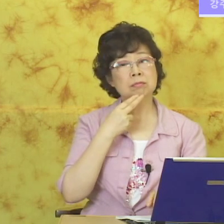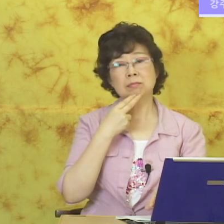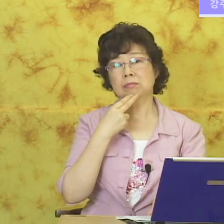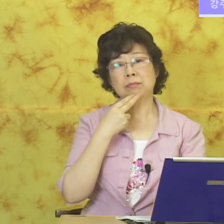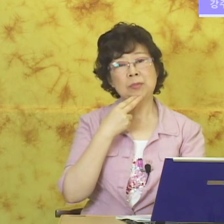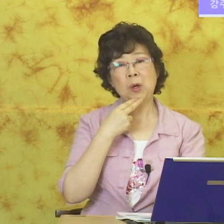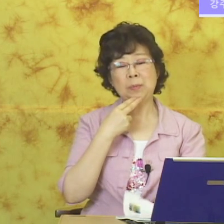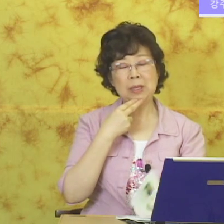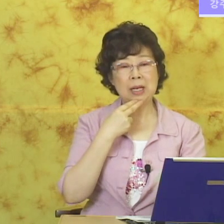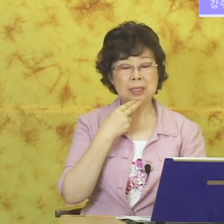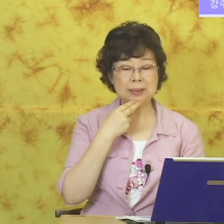없다.